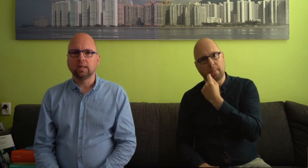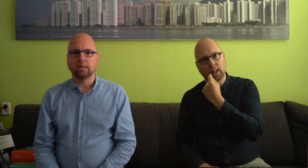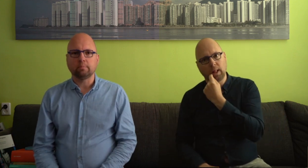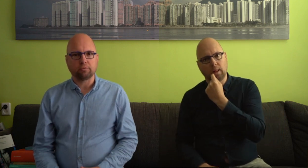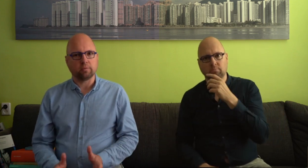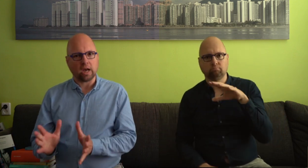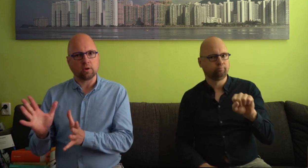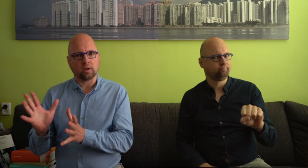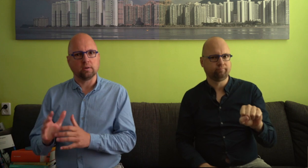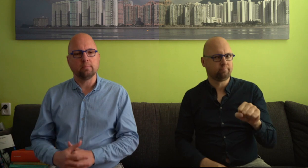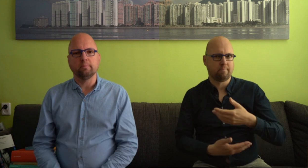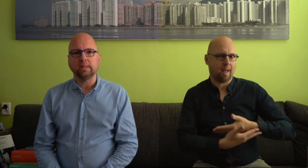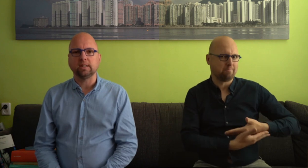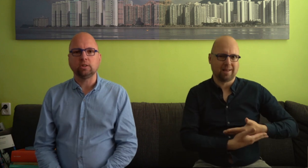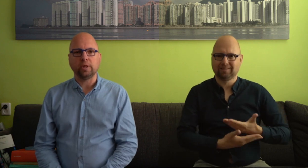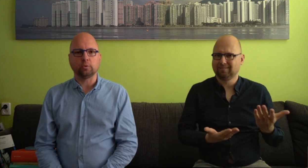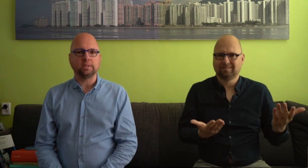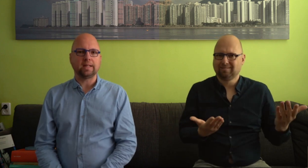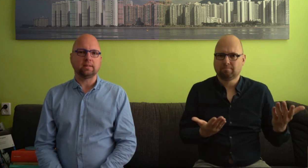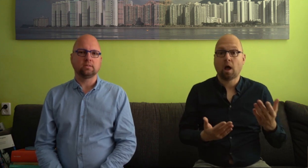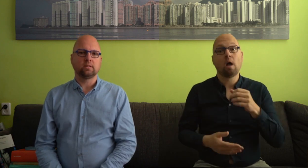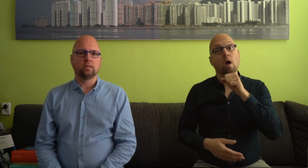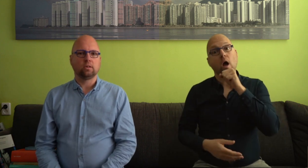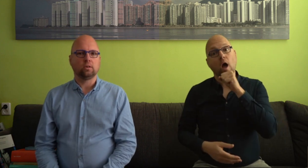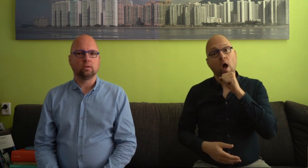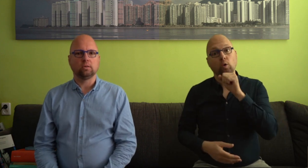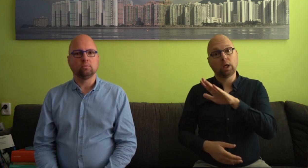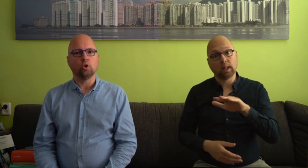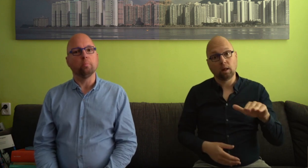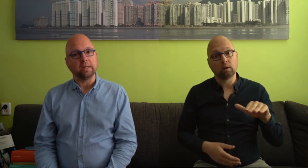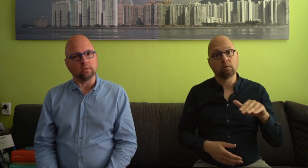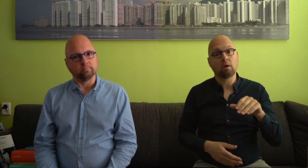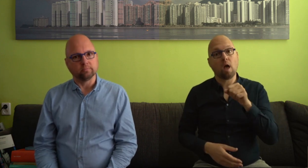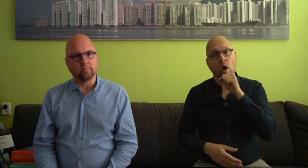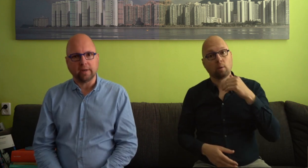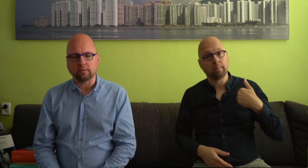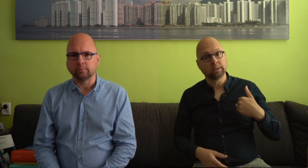Maar voor wat oudere mensen is de iconiciteit een hulpmiddel, weten we.